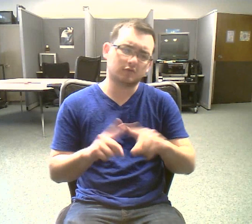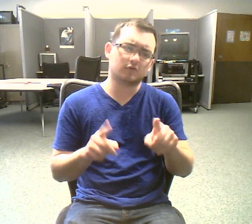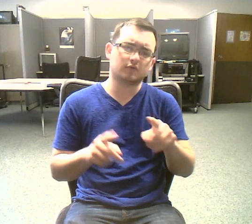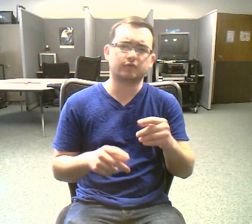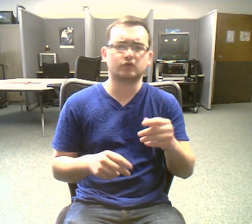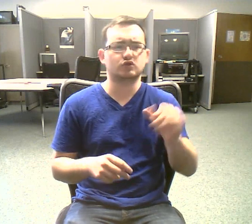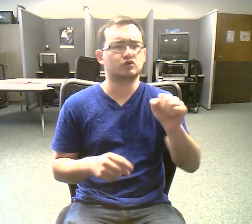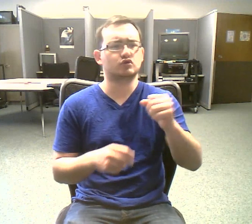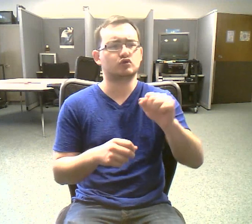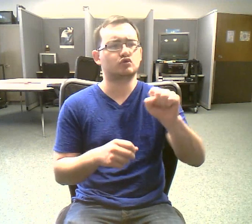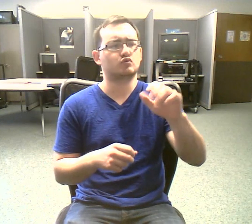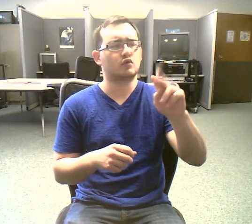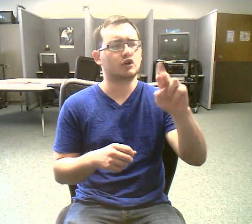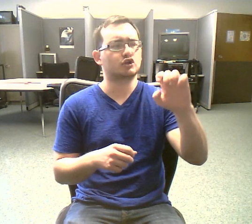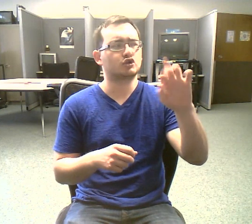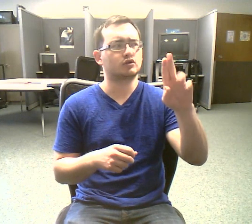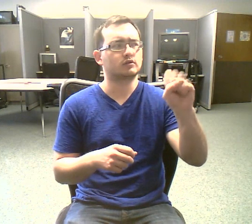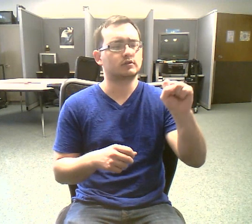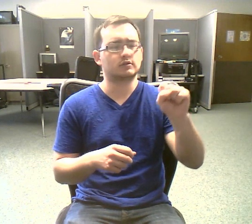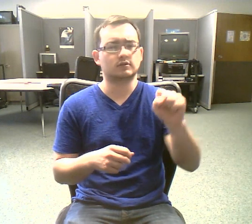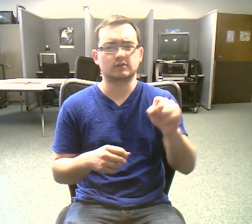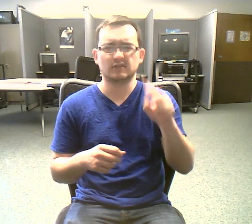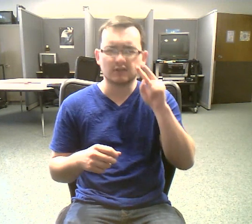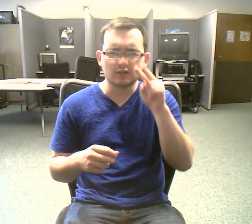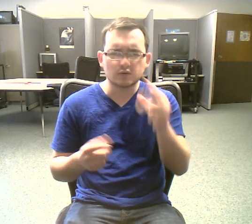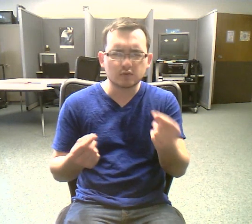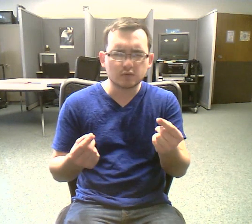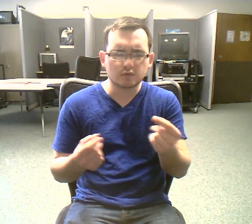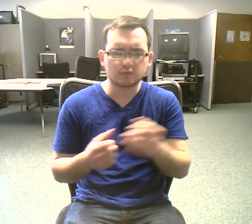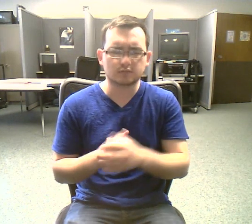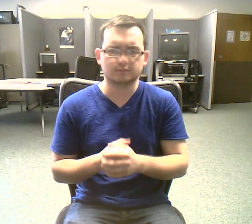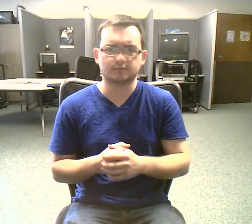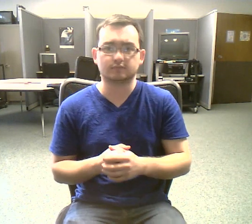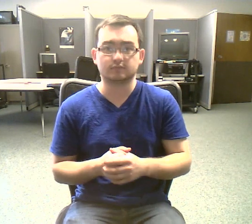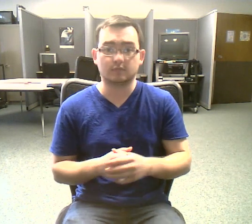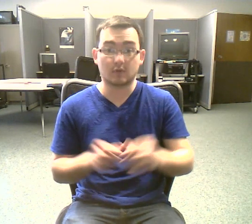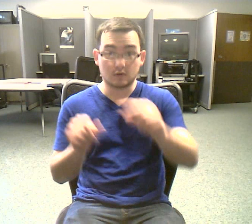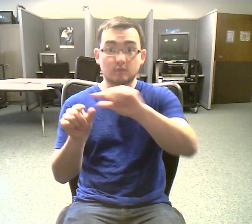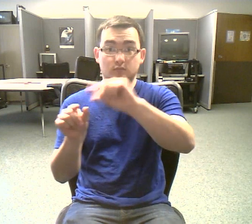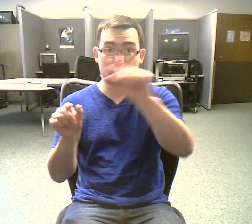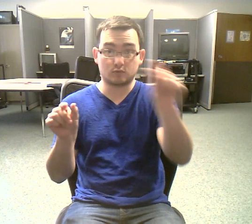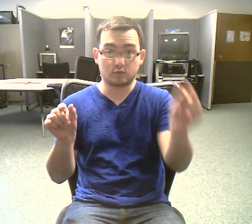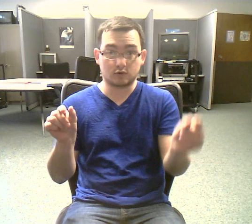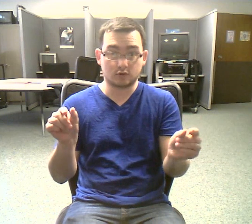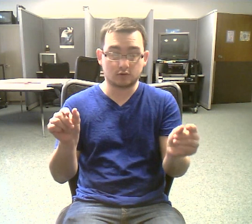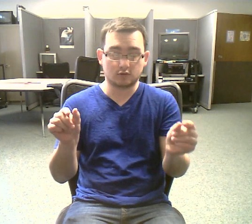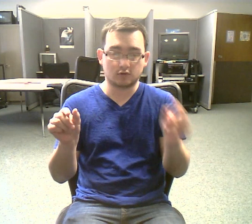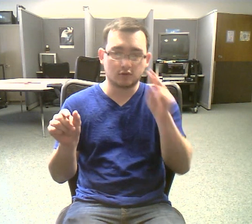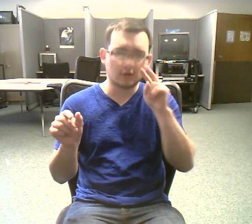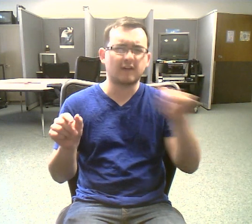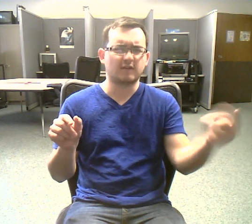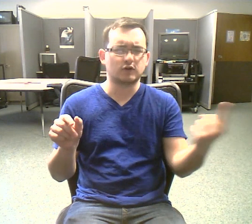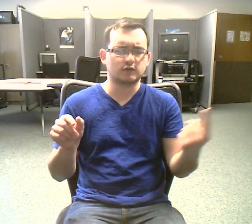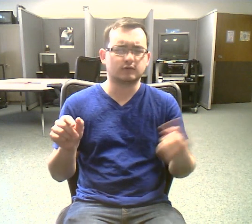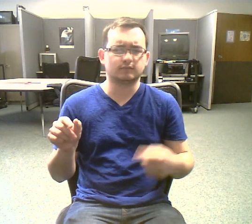Let's look at the cell membrane and see how that membrane keeps all the pieces inside. When you think about a membrane,